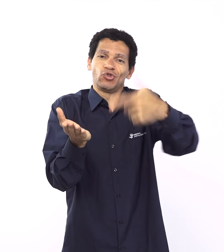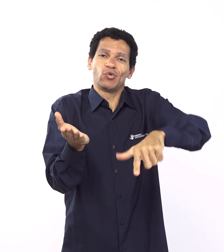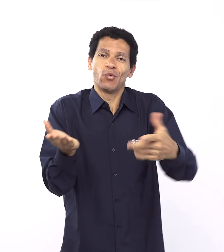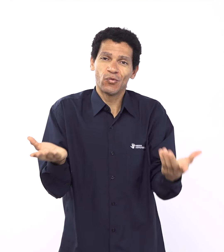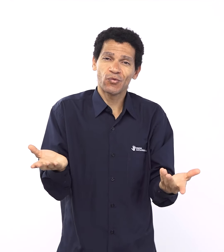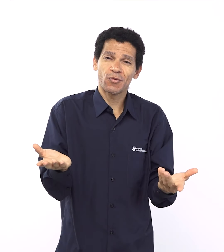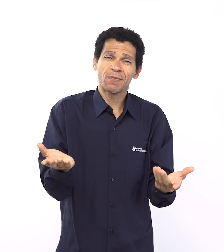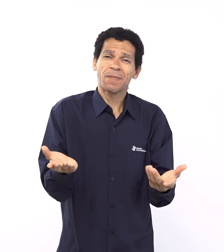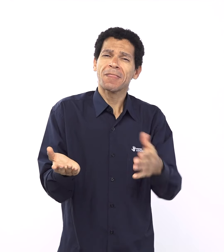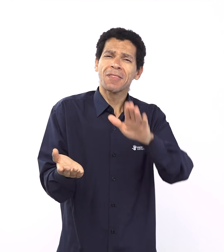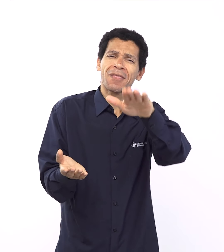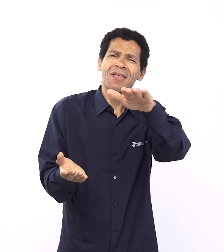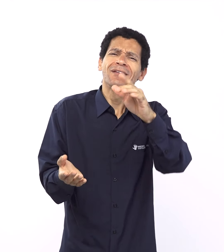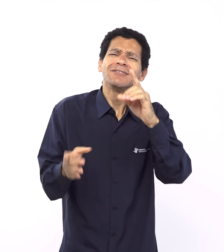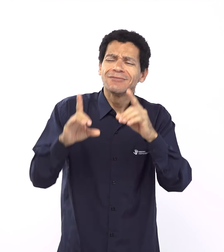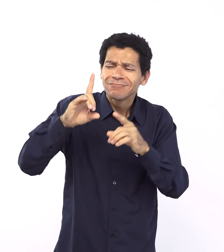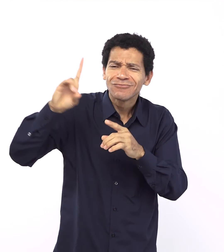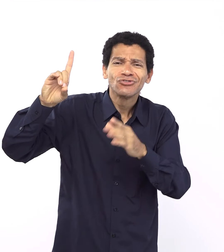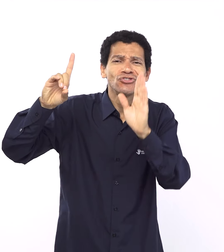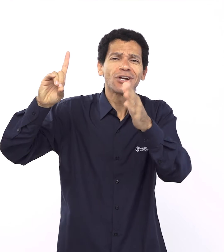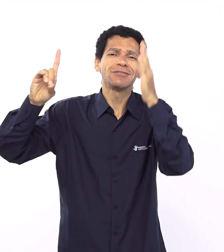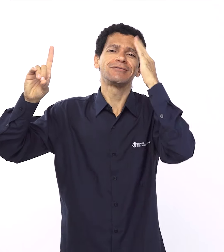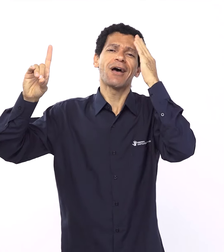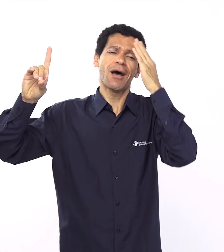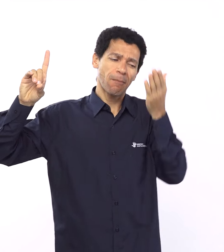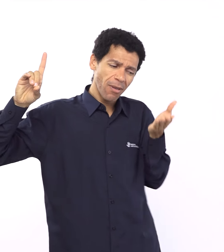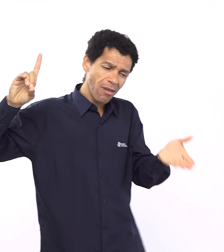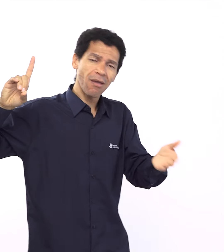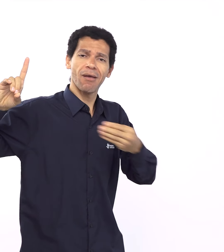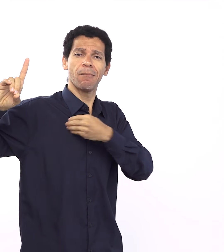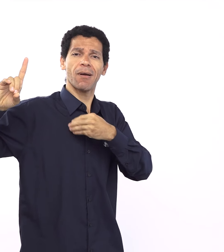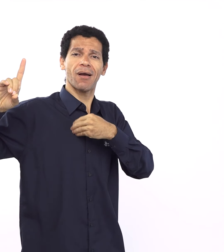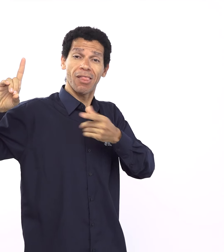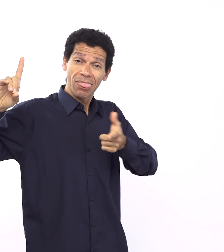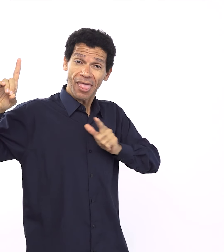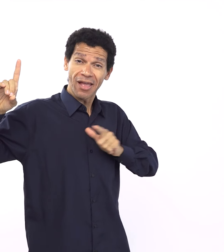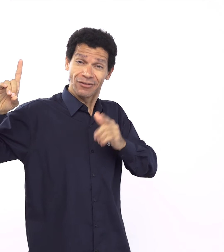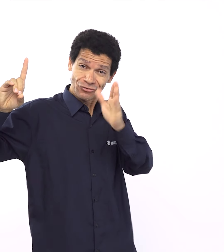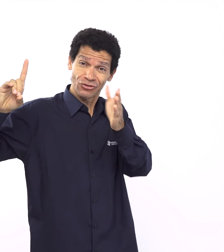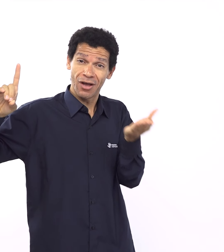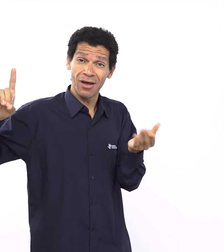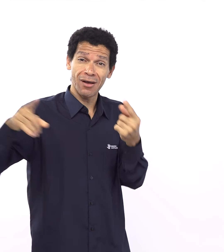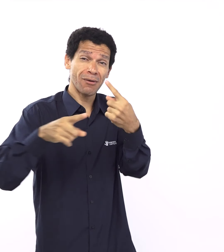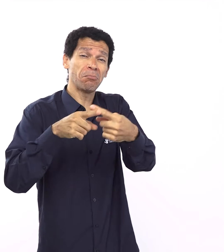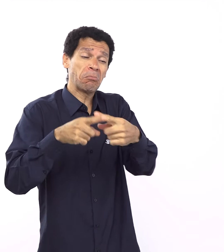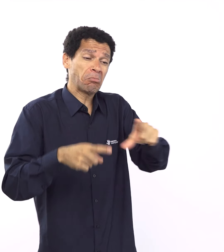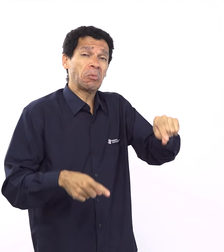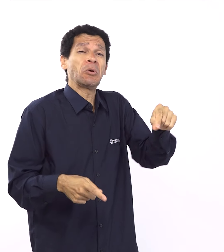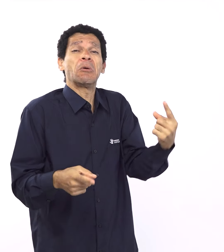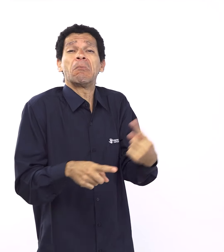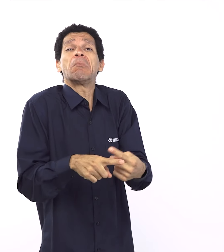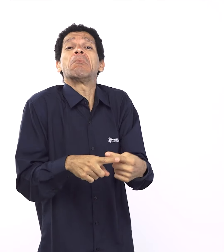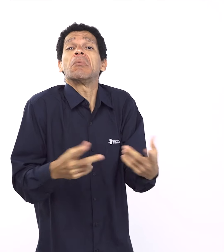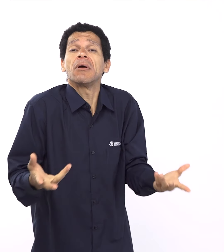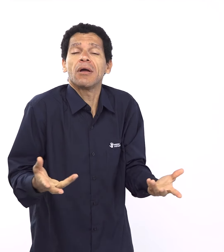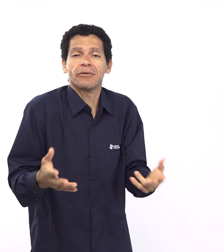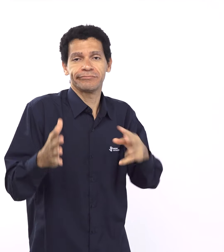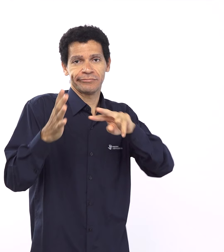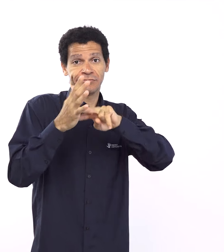é, então aqui eu vejo uma marca da fidelidade de Deus muito forte, porque lá em Gênesis 3,15, ele tinha prometido